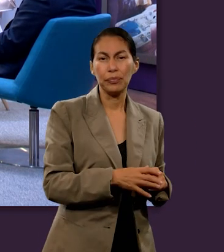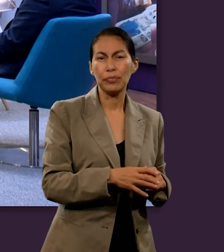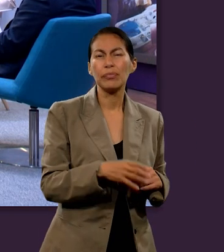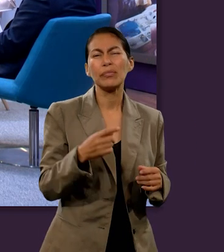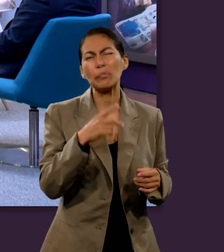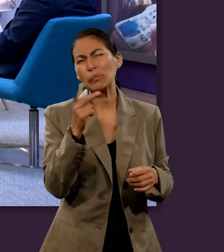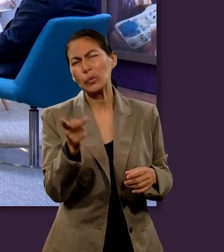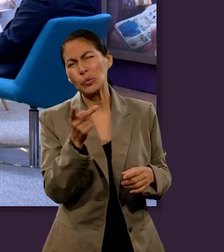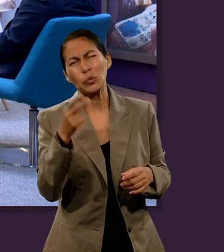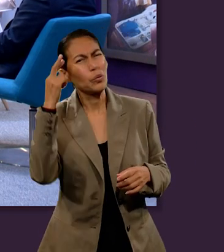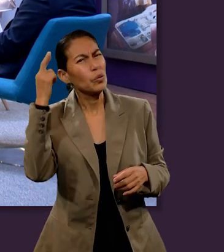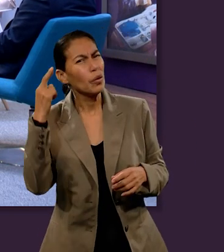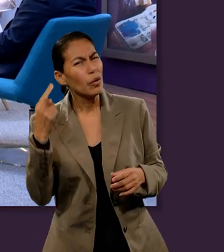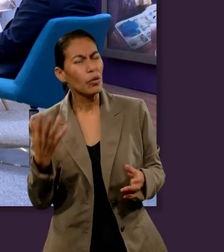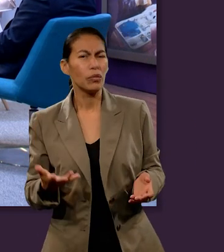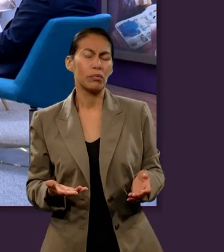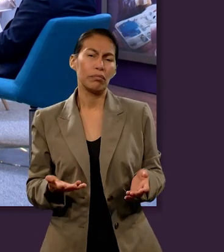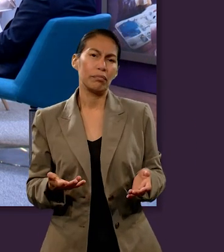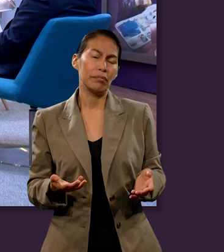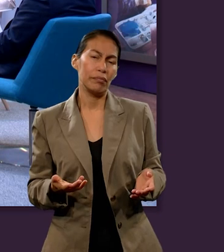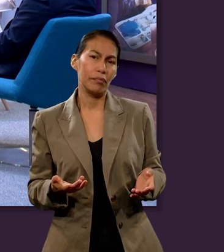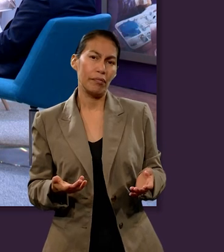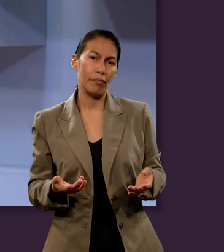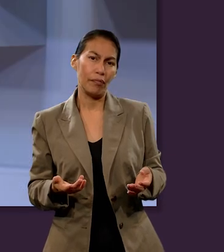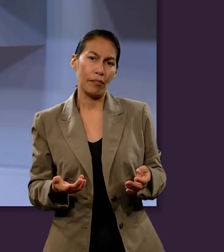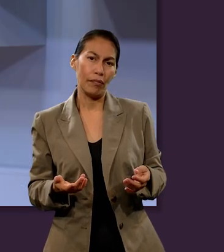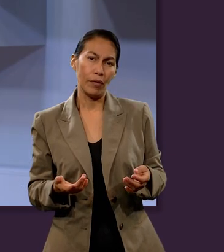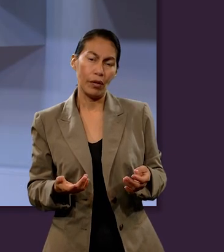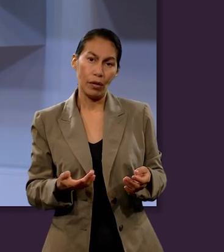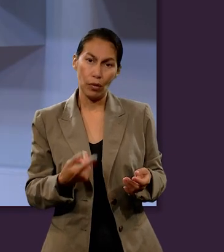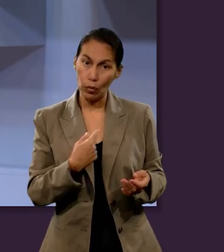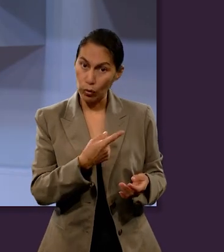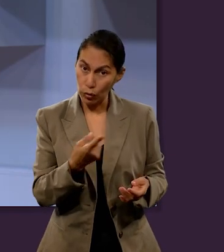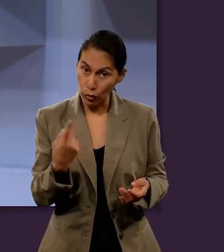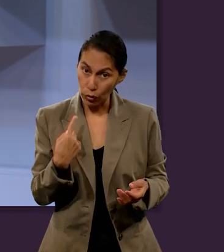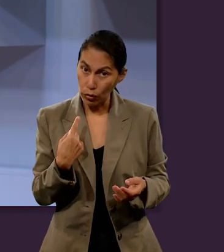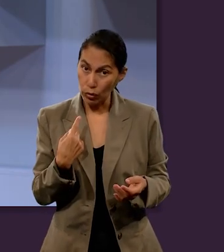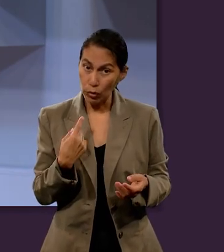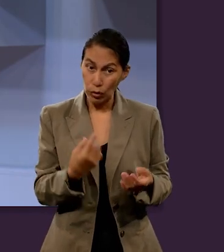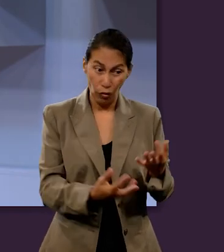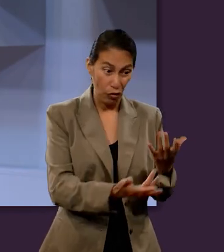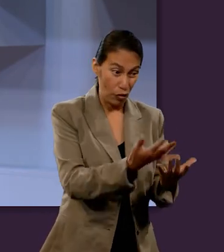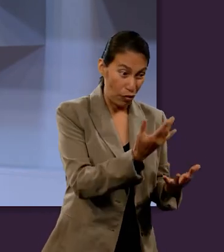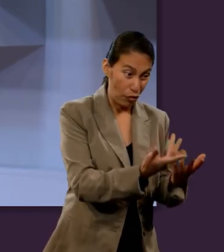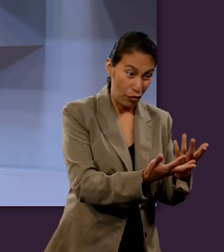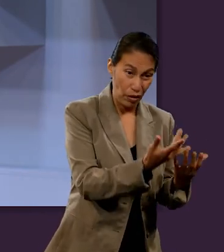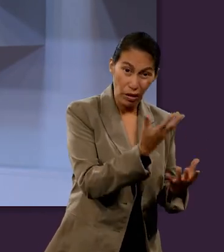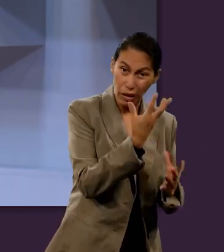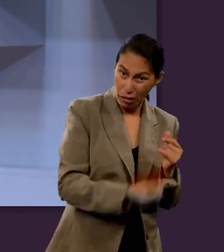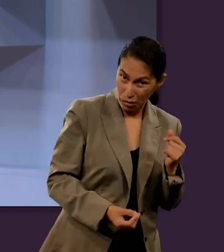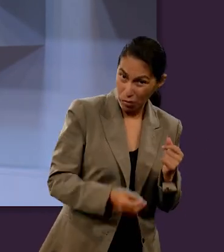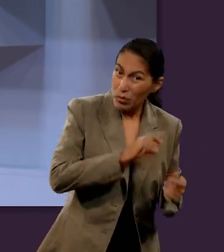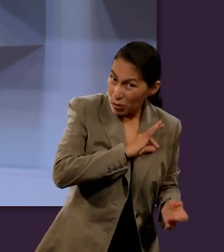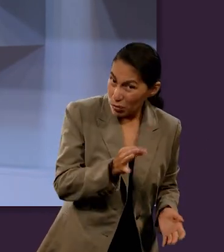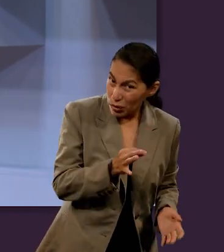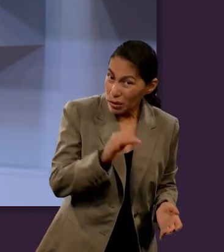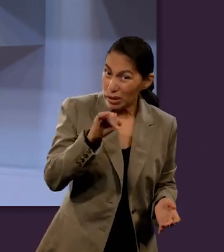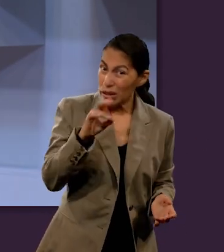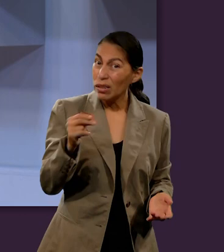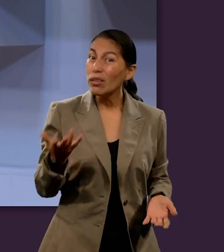futuro, quería preguntarte, Ruth, ¿hay alguna manera real de escapar del fuego del infierno,